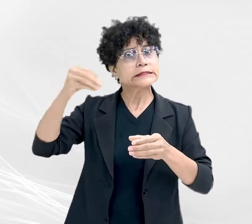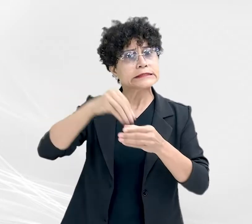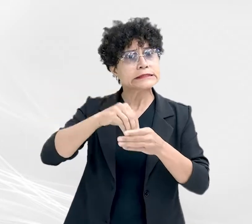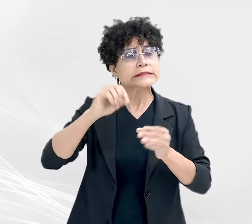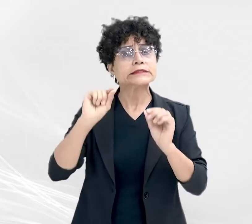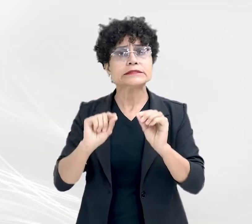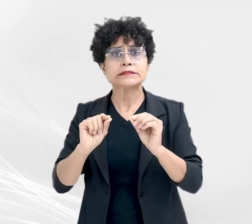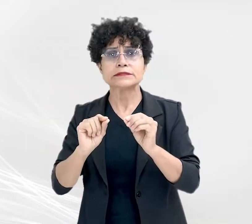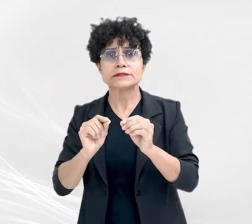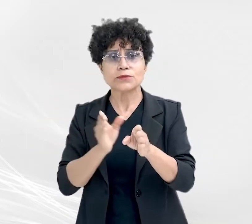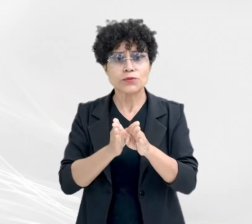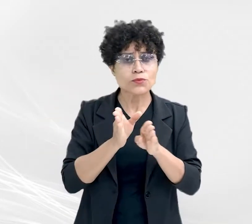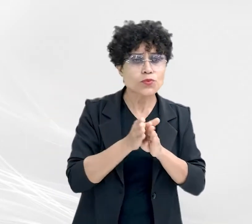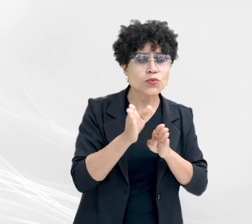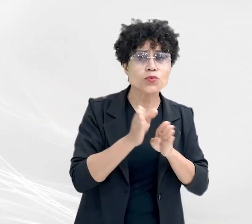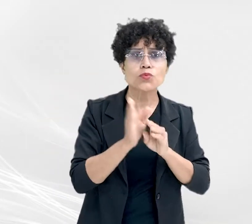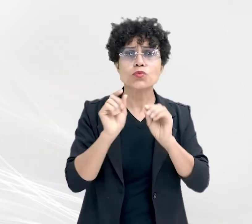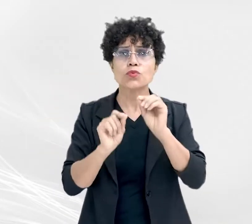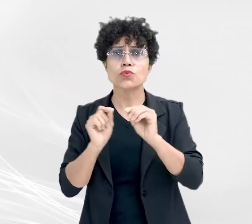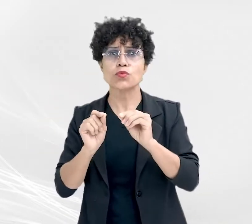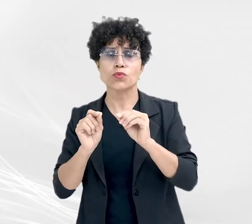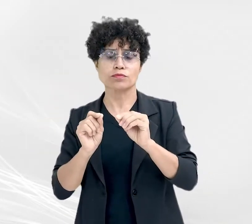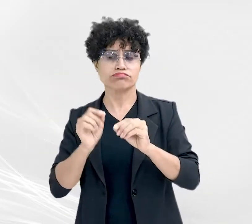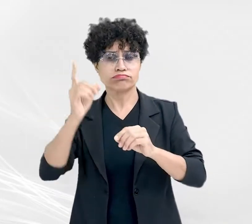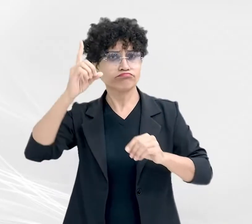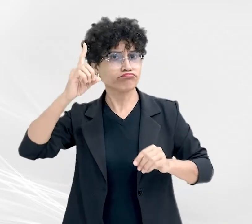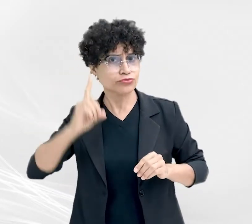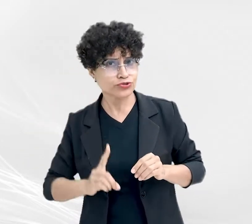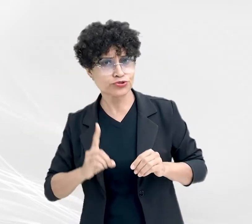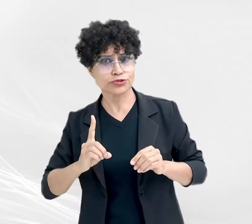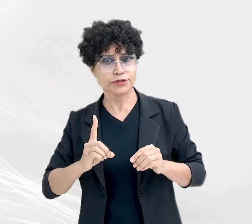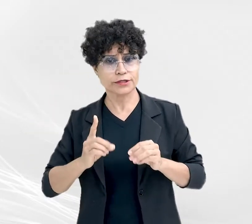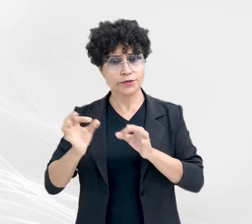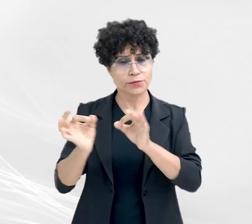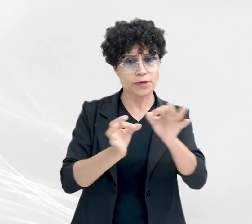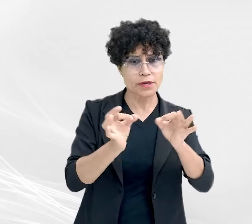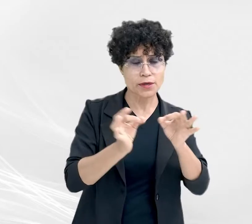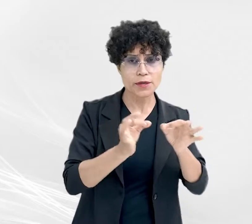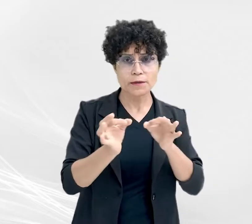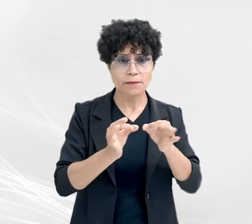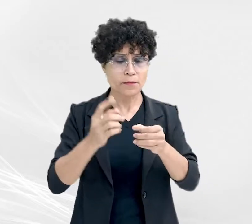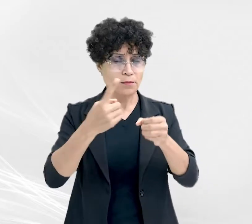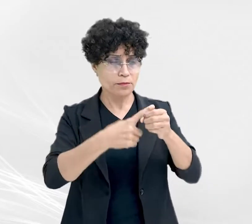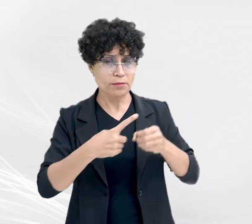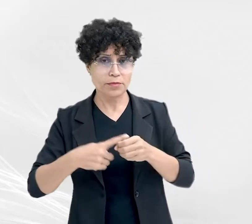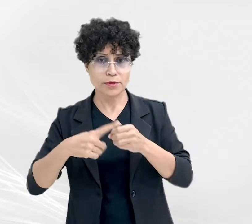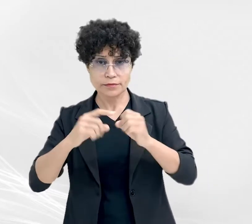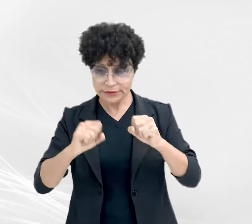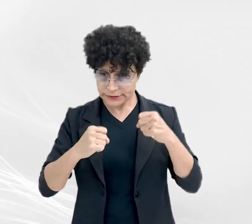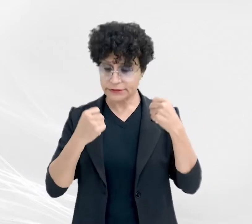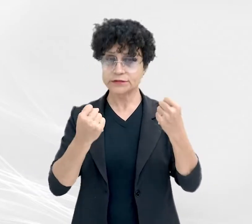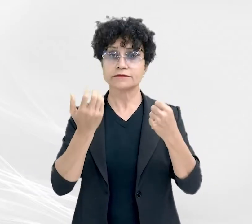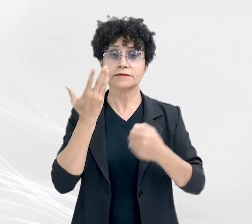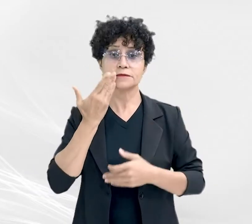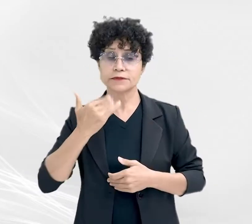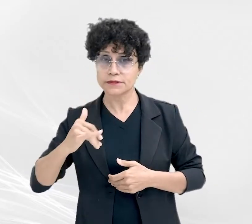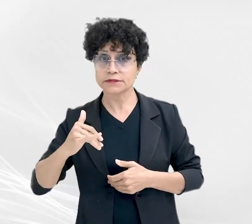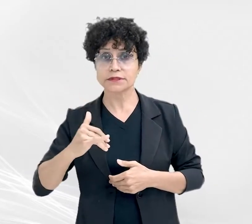Conselhos de Direitos a responsabilidade pela elaboração do Plano Municipal de Defesa da Criança e do